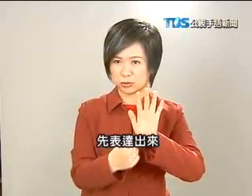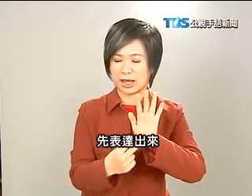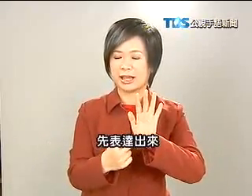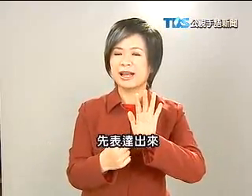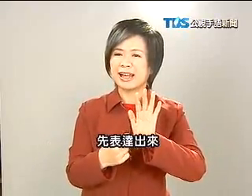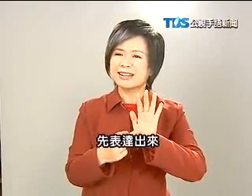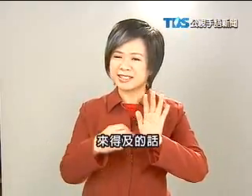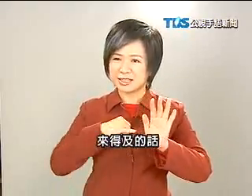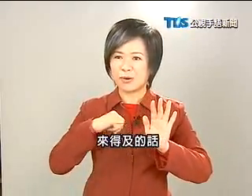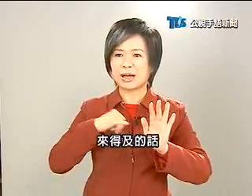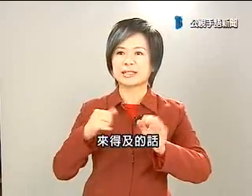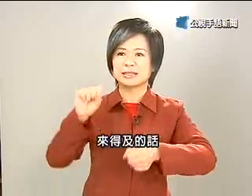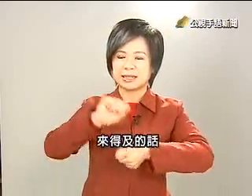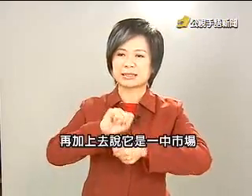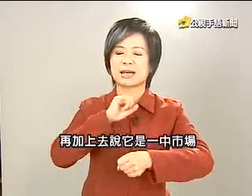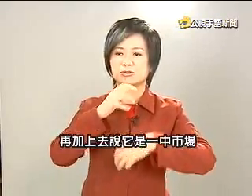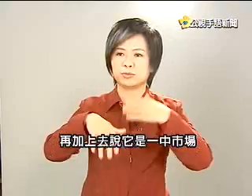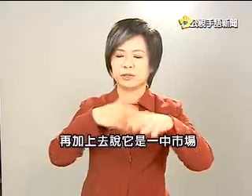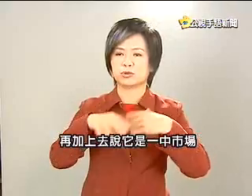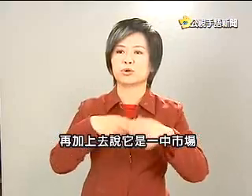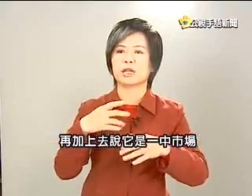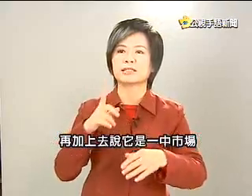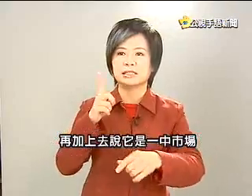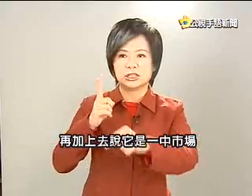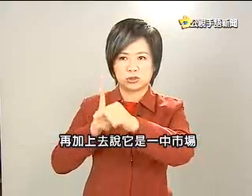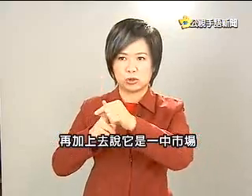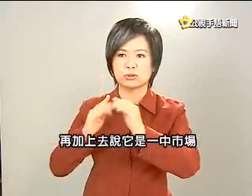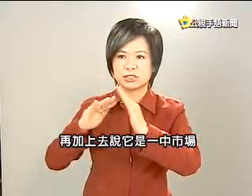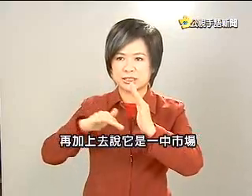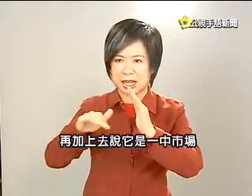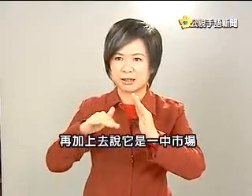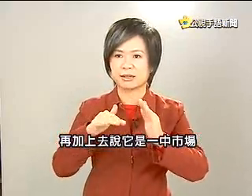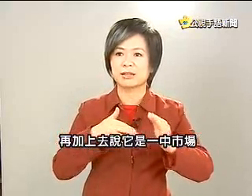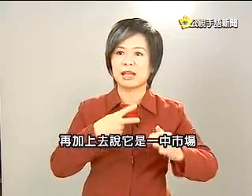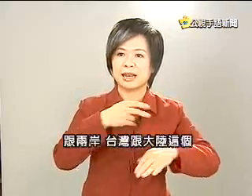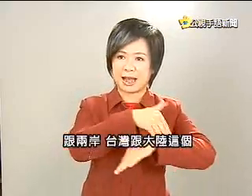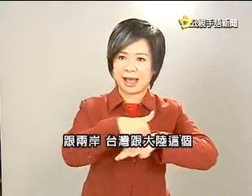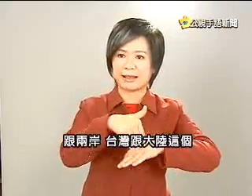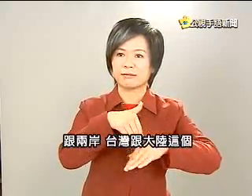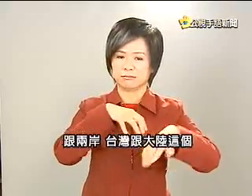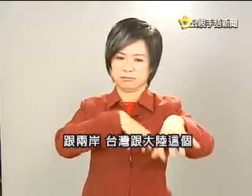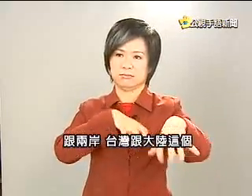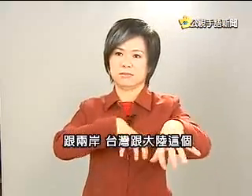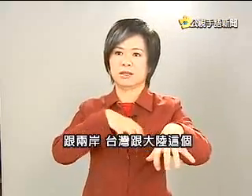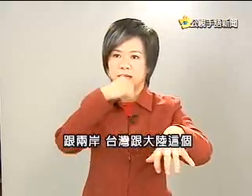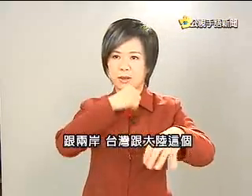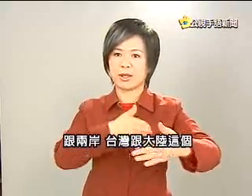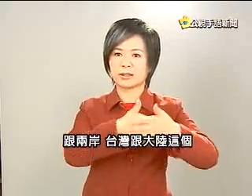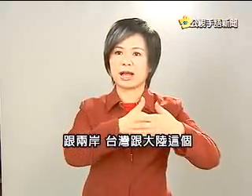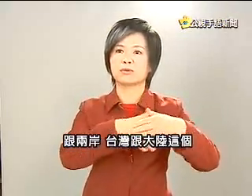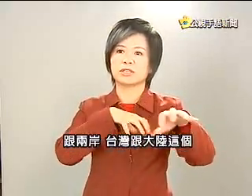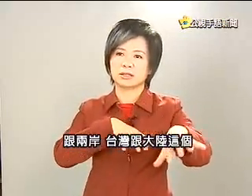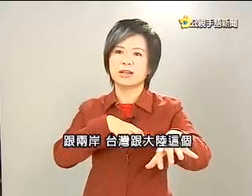出来来得及的话再加上去比说它是一中市场跟两岸台湾跟大陆这个